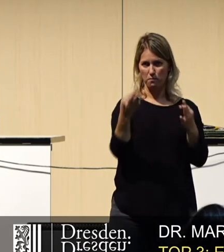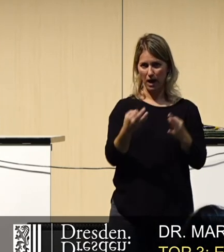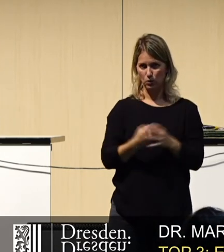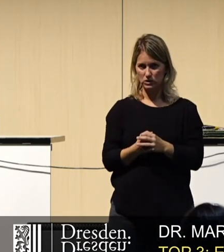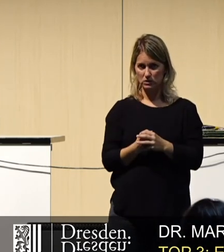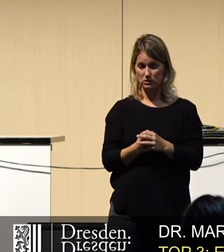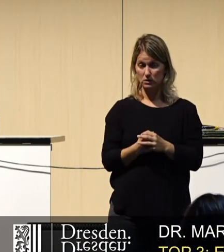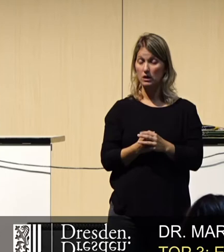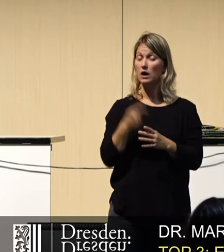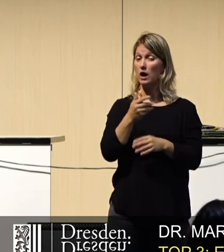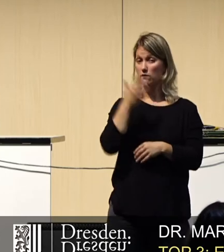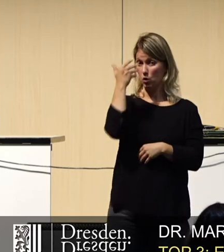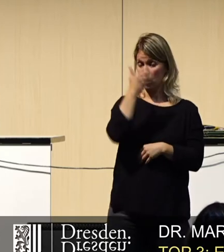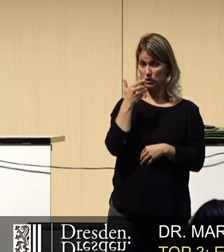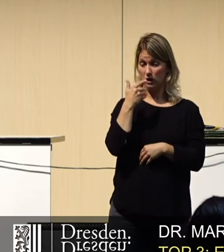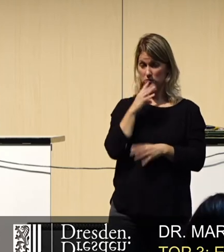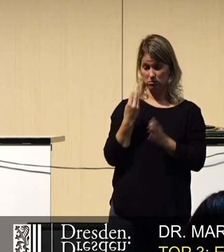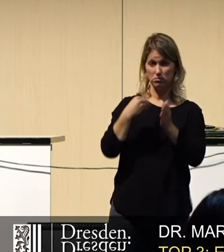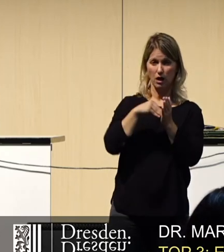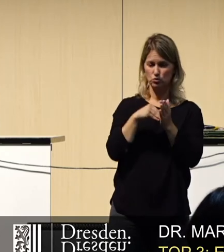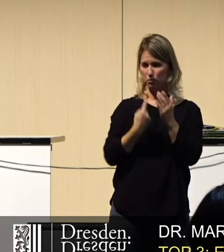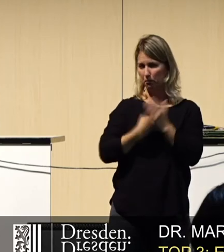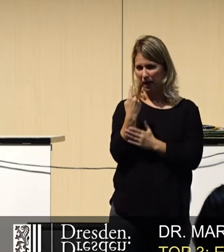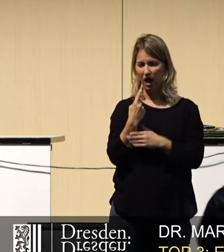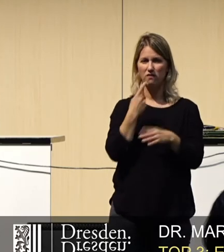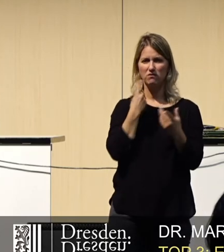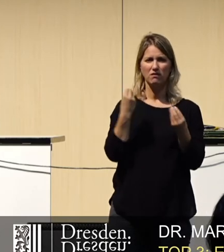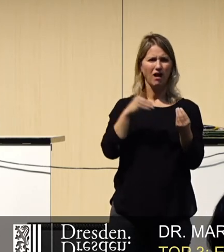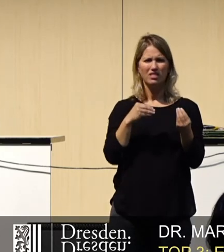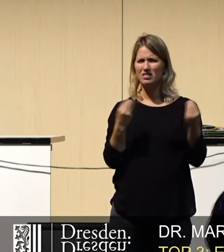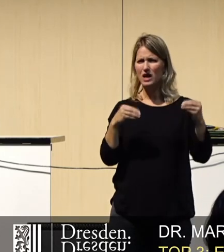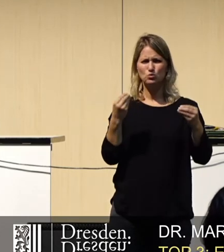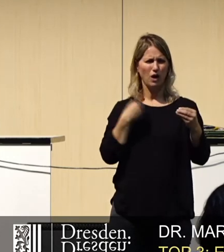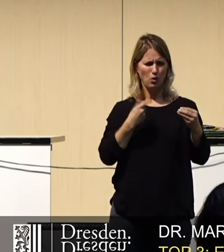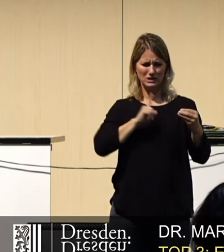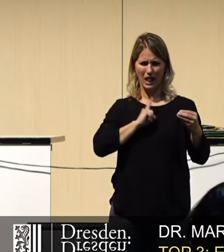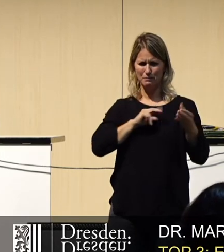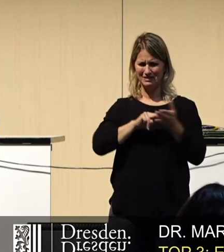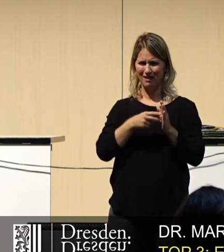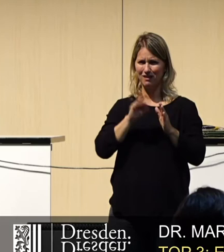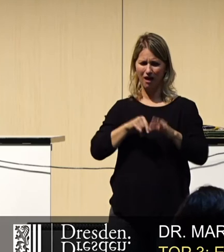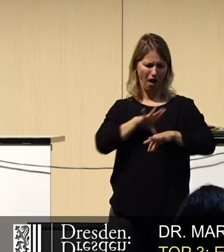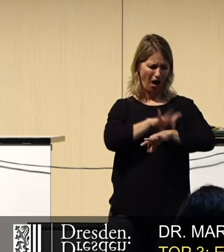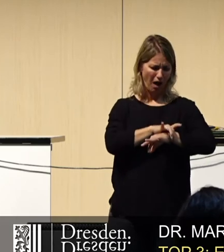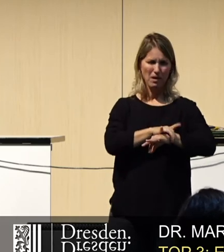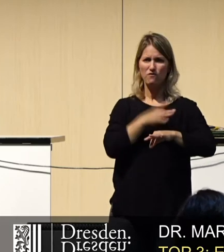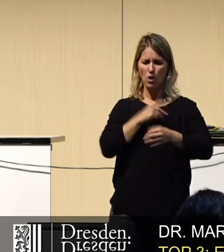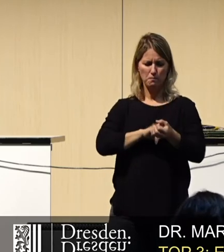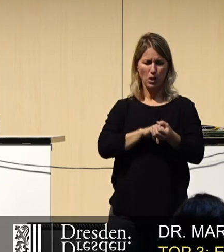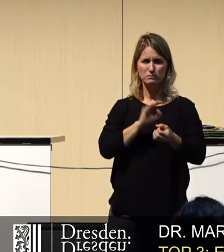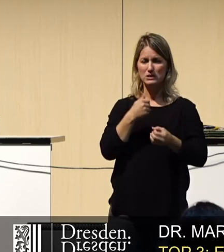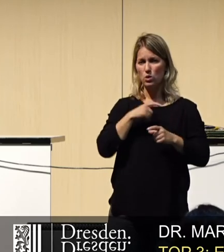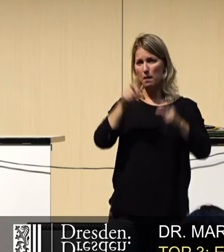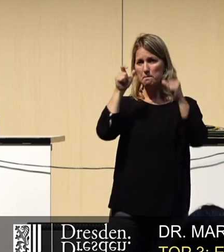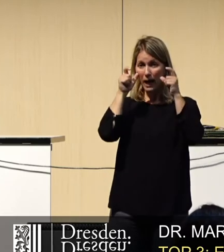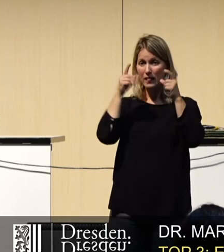sich jetzt Internet of Things noch dazu denkt oder all die ganzen Gadgets, die wir gerne haben, Armbänder, die unseren Puls messen, Brillen, die